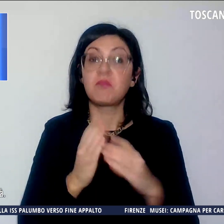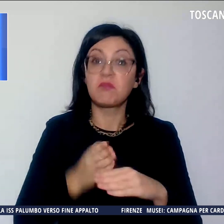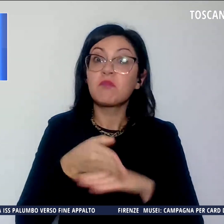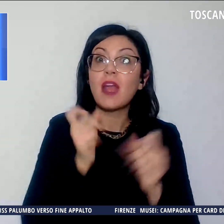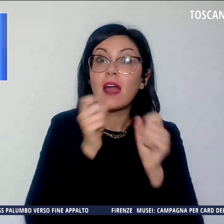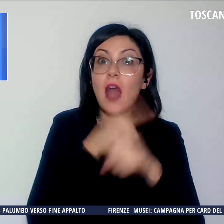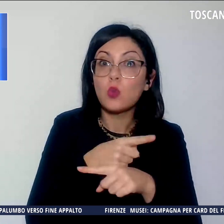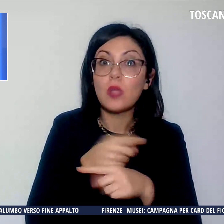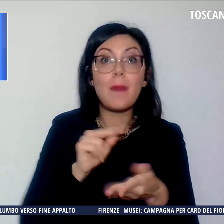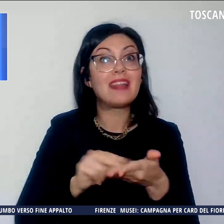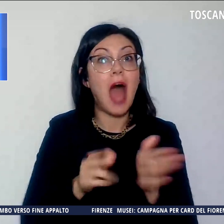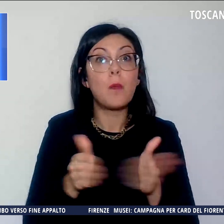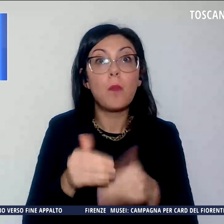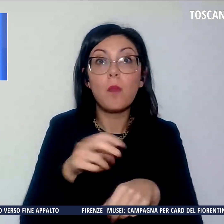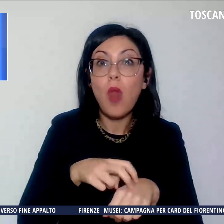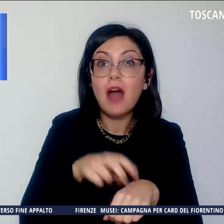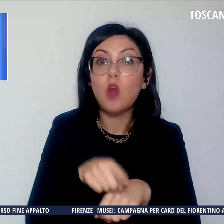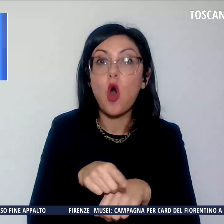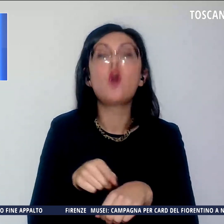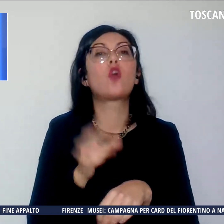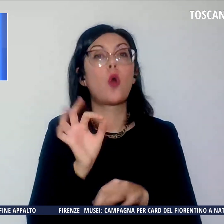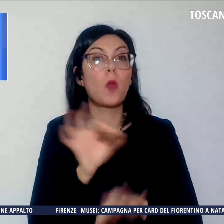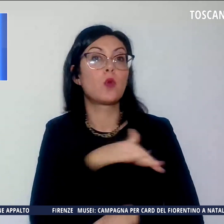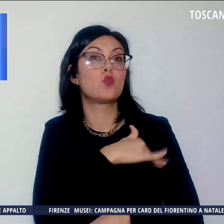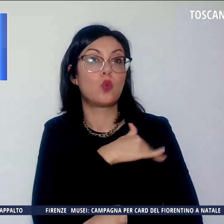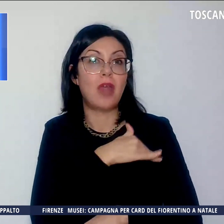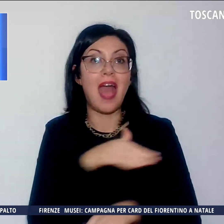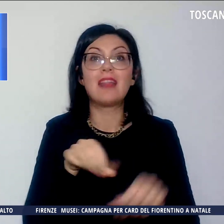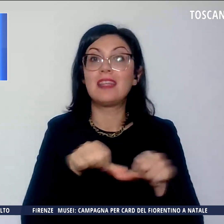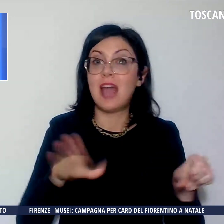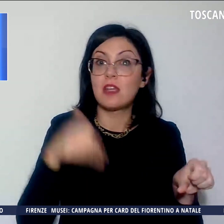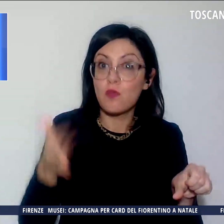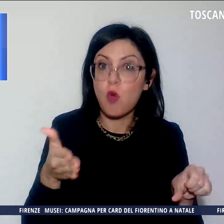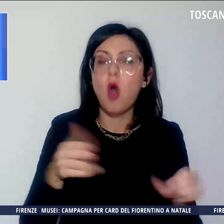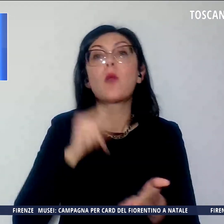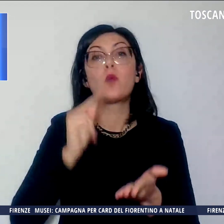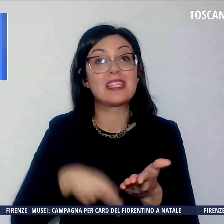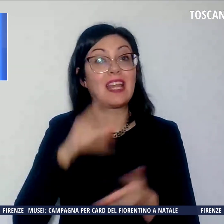'ambulatorio gli studenti fuori sede iscritti all'Università di Firenze.